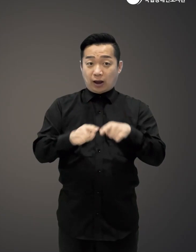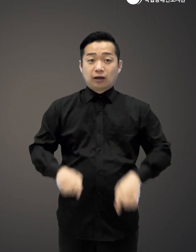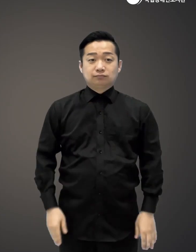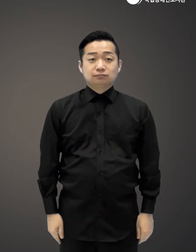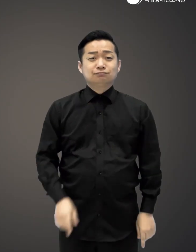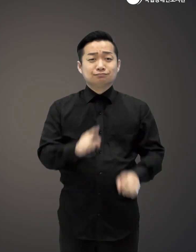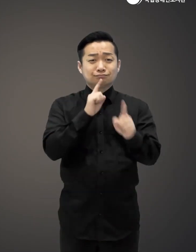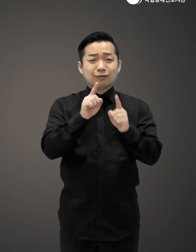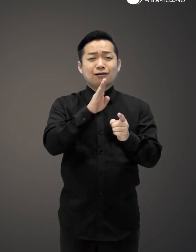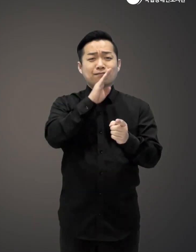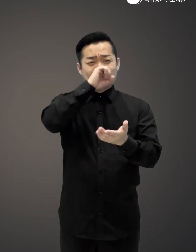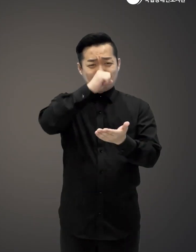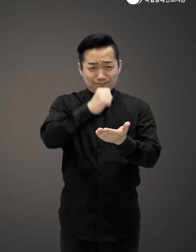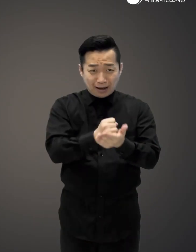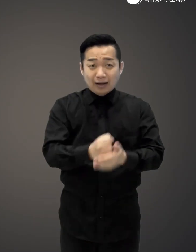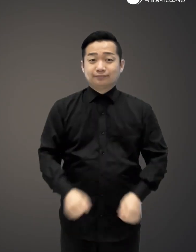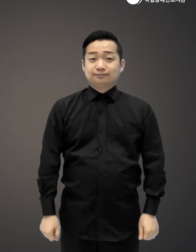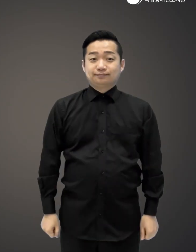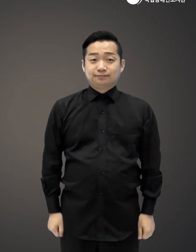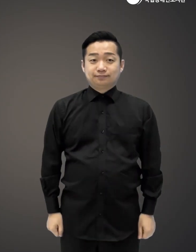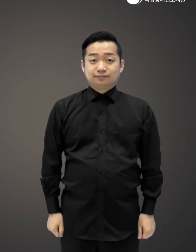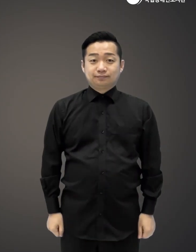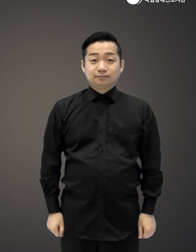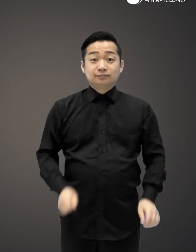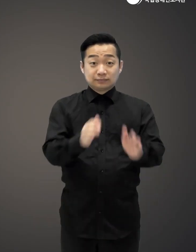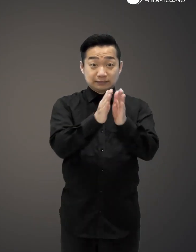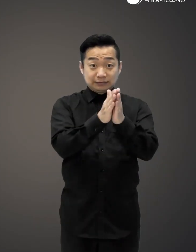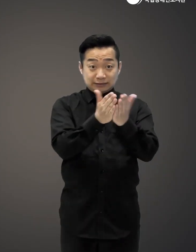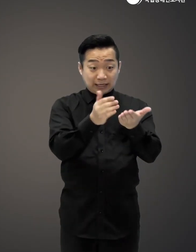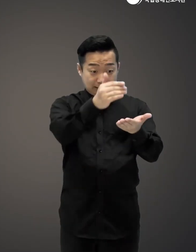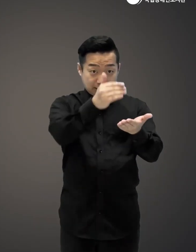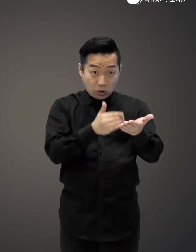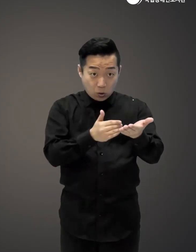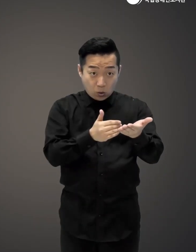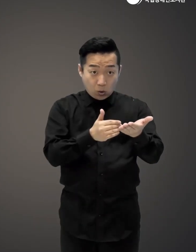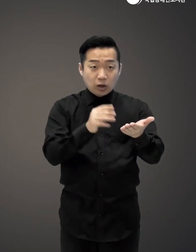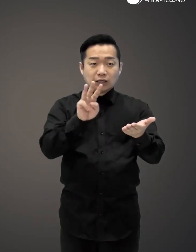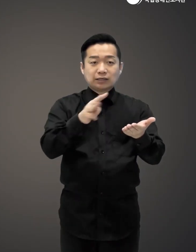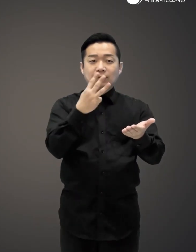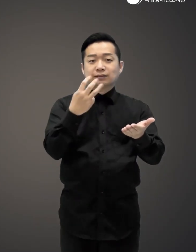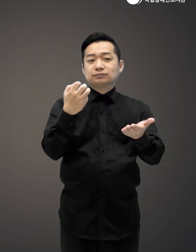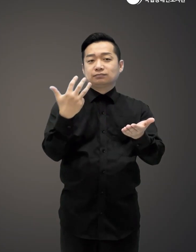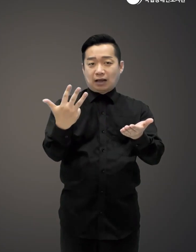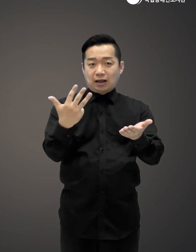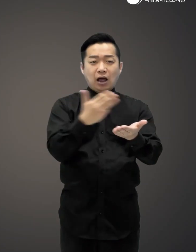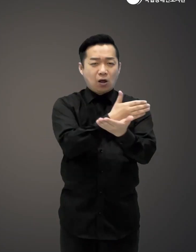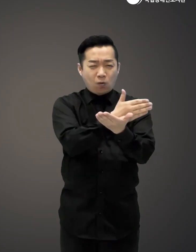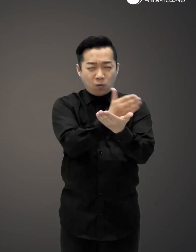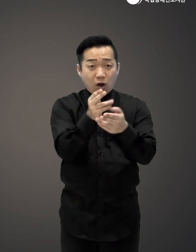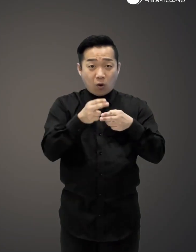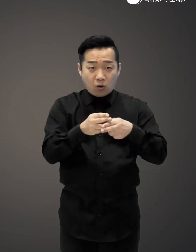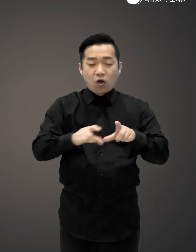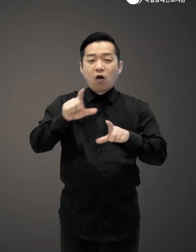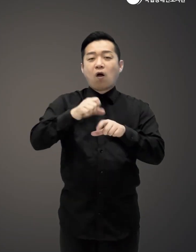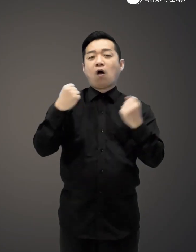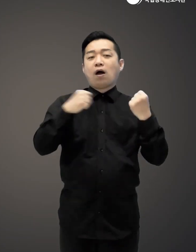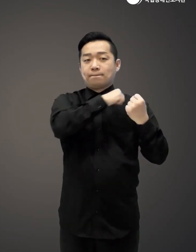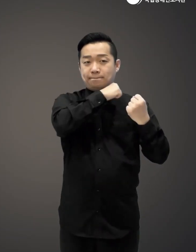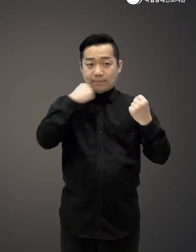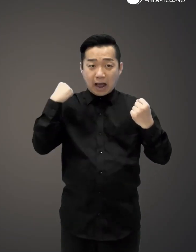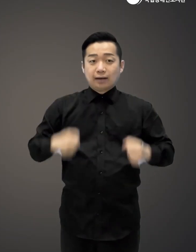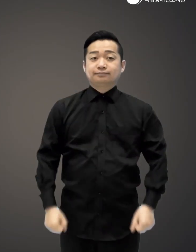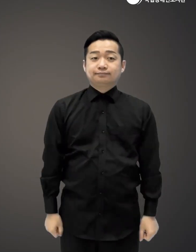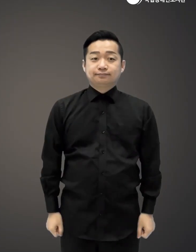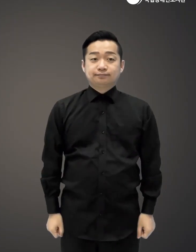정말 찰떡 같은 표현인데요 한복선의 요리백과 338은 338가지의 요리를 더욱 건강하고